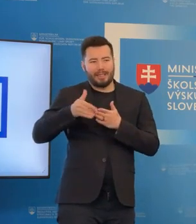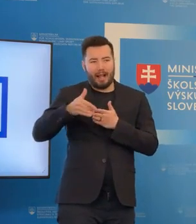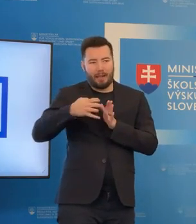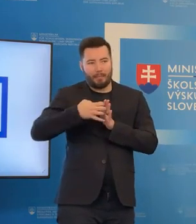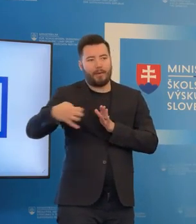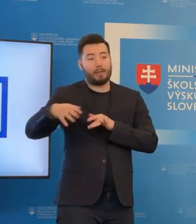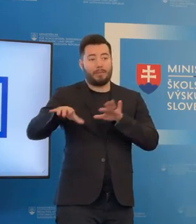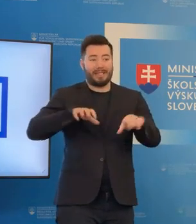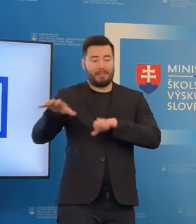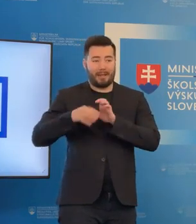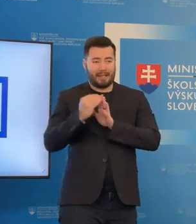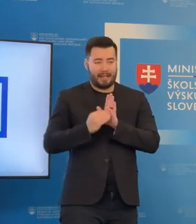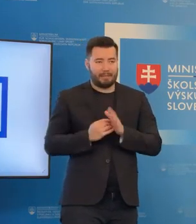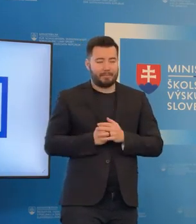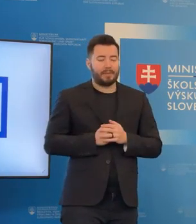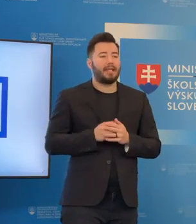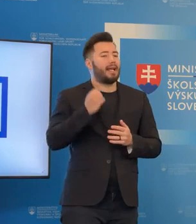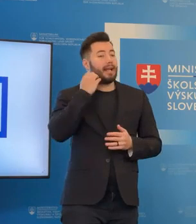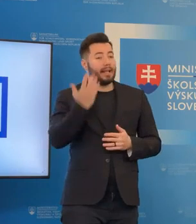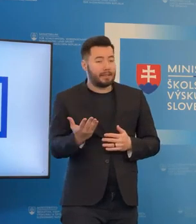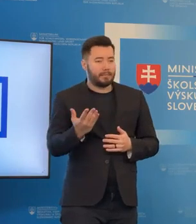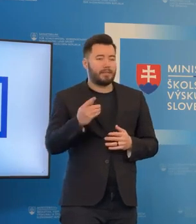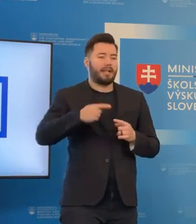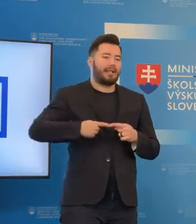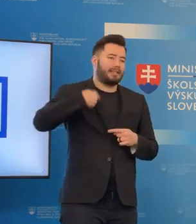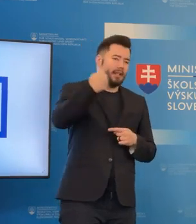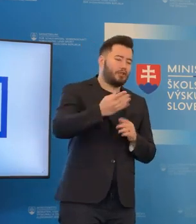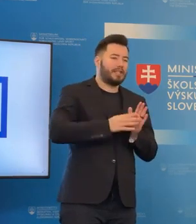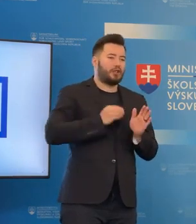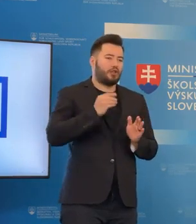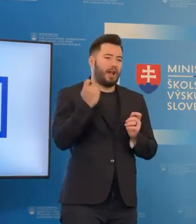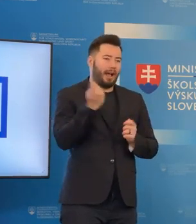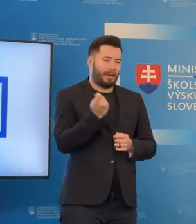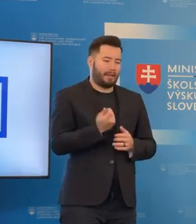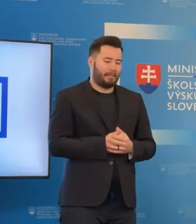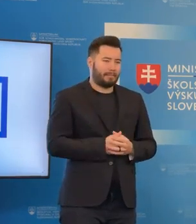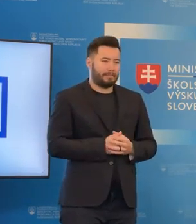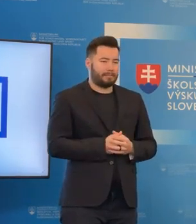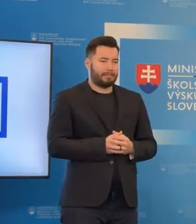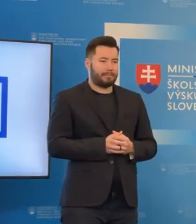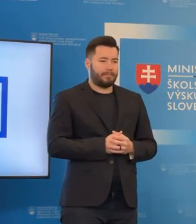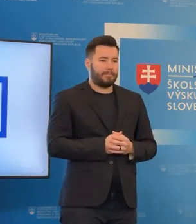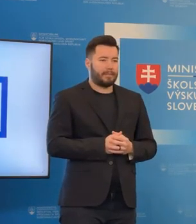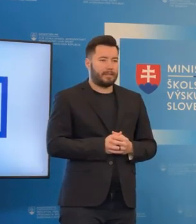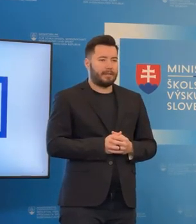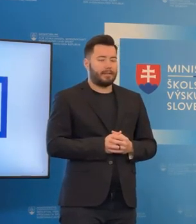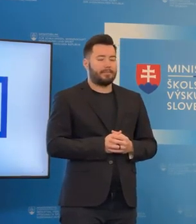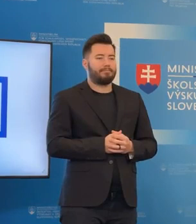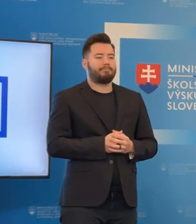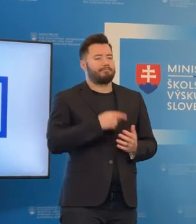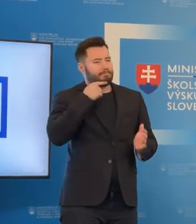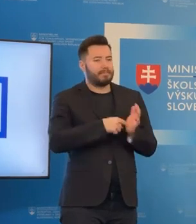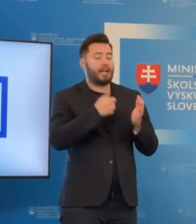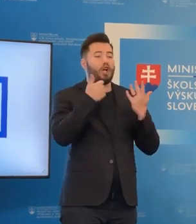ďalší zber bude následne na začiatku apríla. K 16. tretí sme na našich